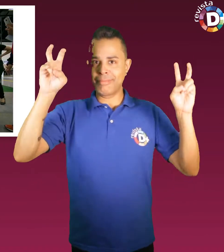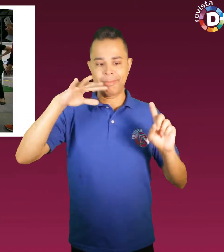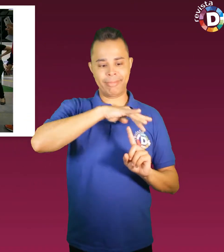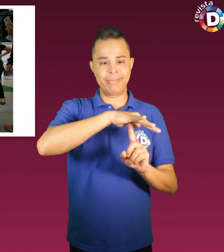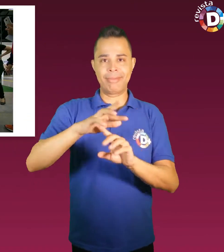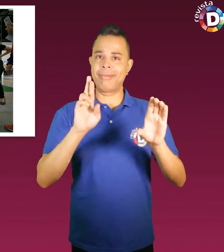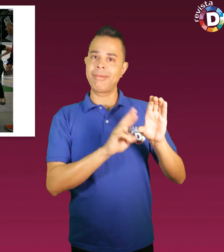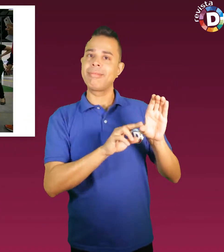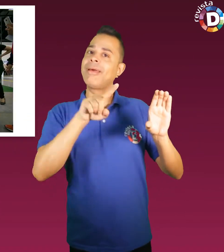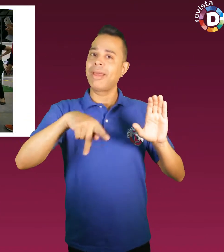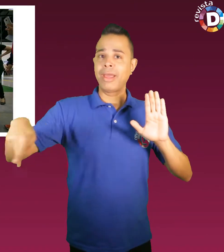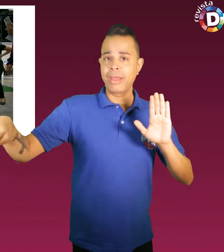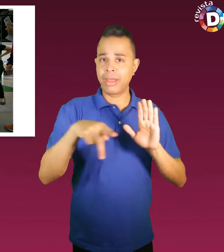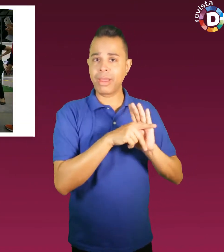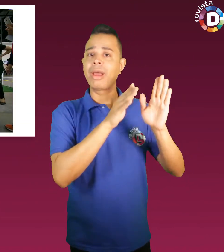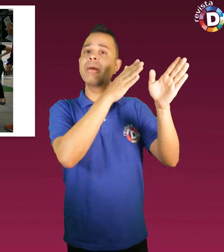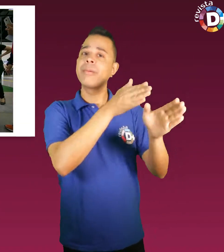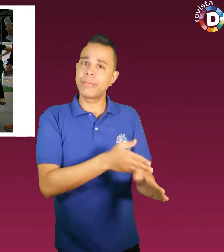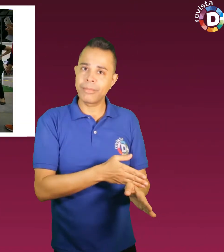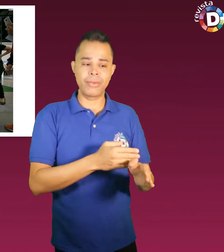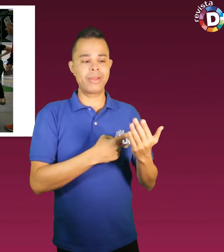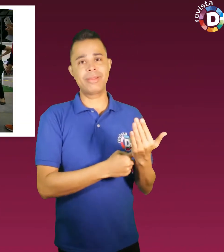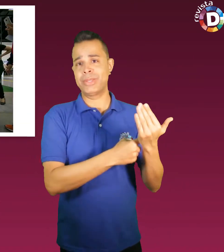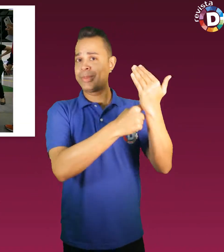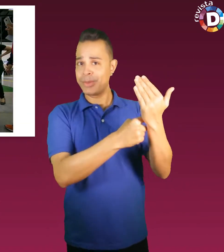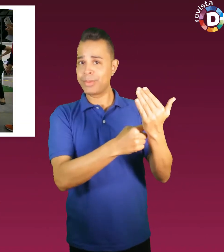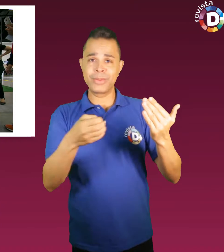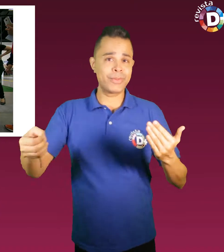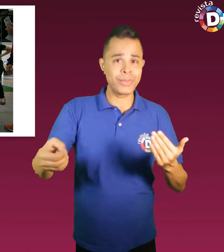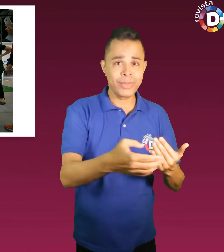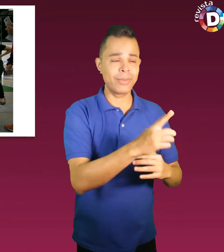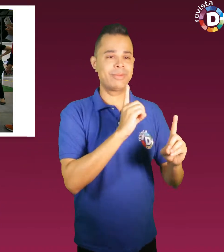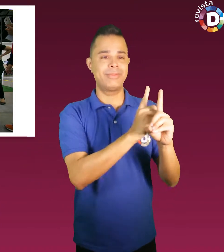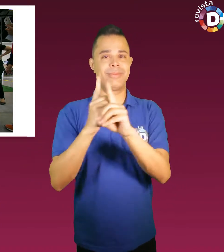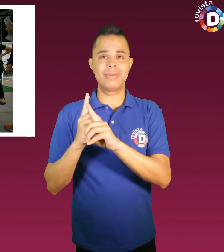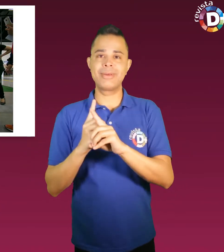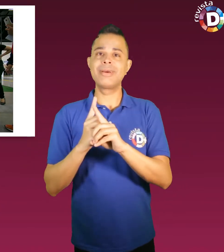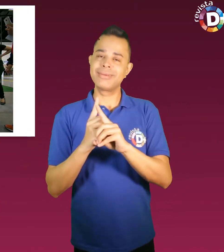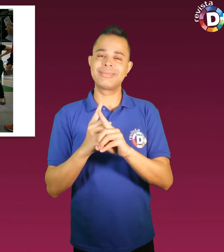lista, afinal, a feira é voltada para as magníficas novidades da tecnologia assistiva.